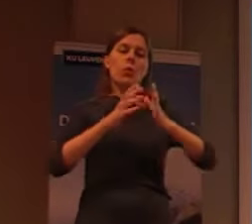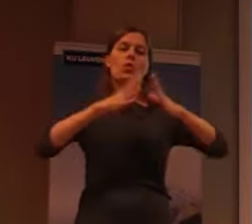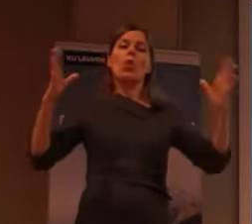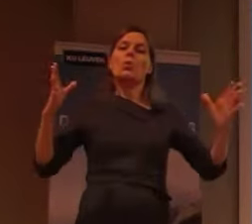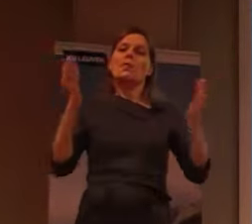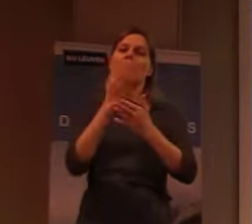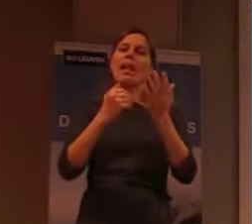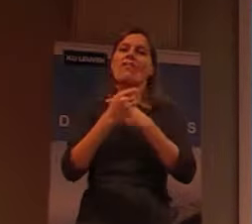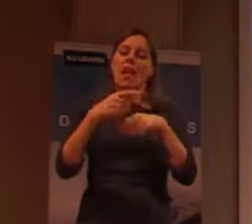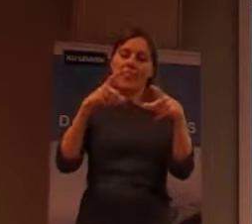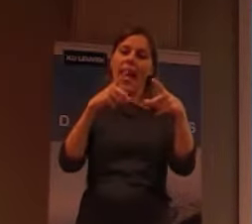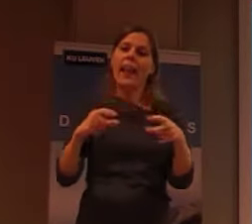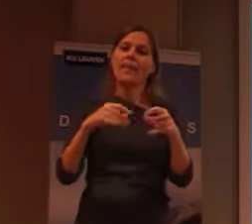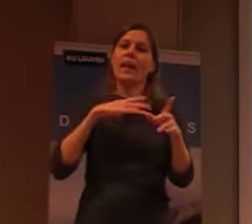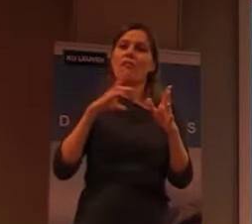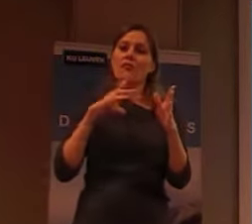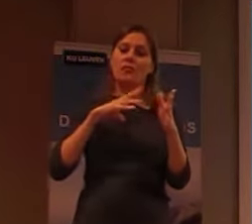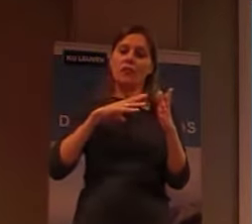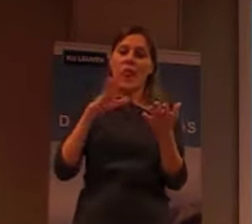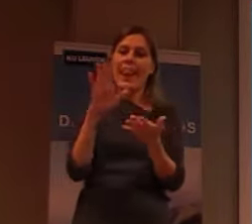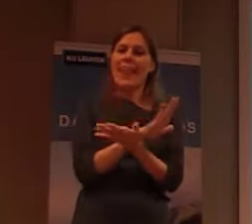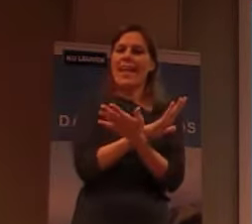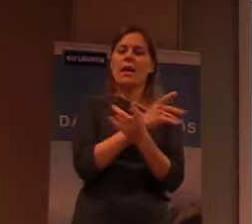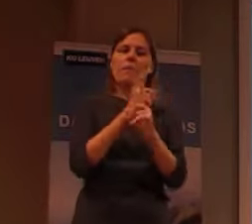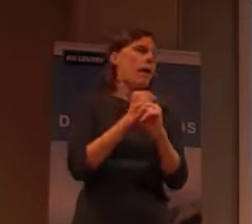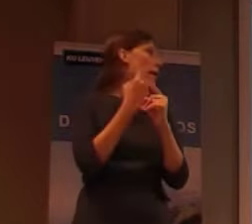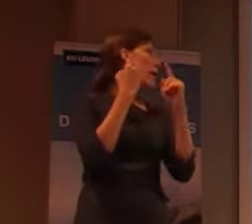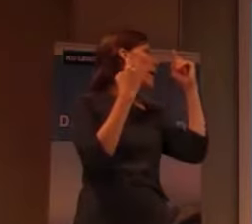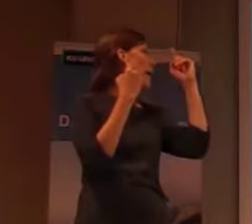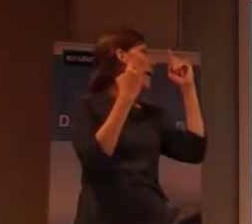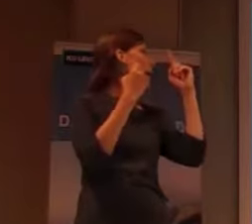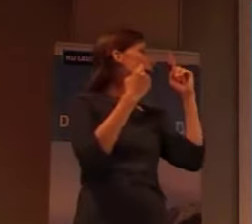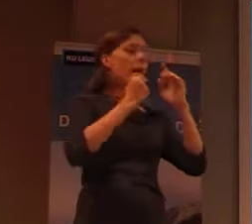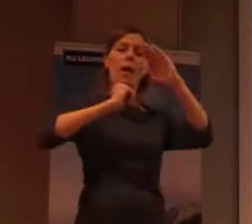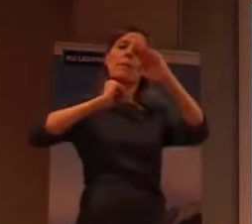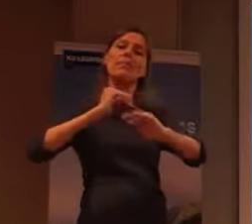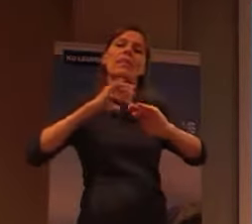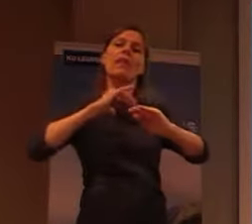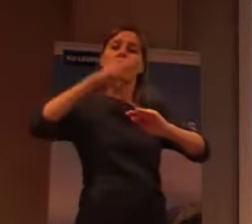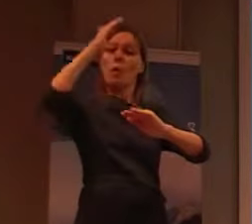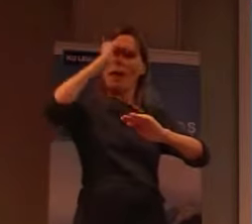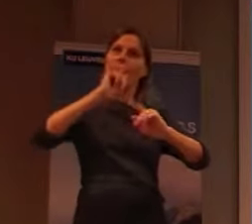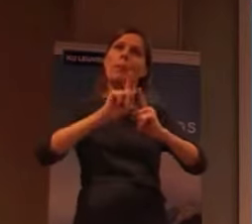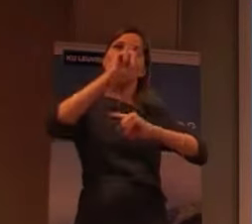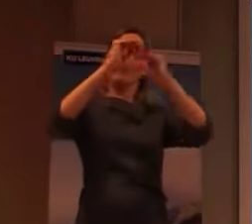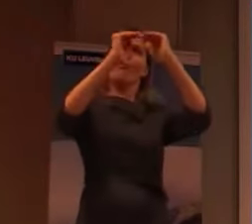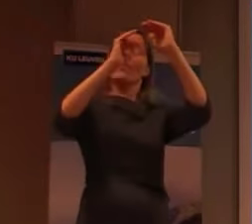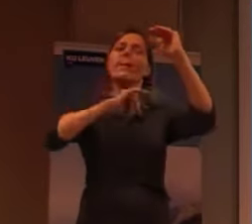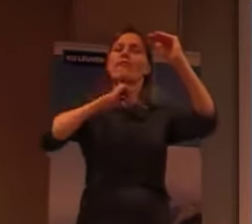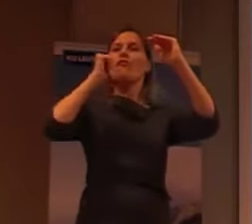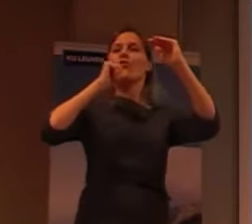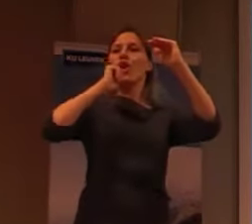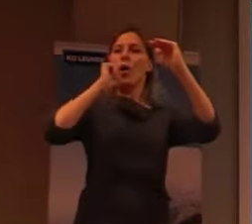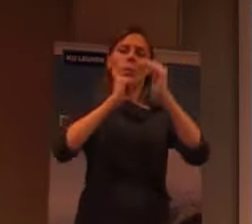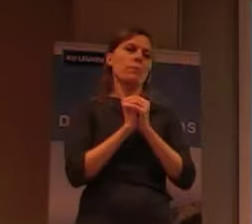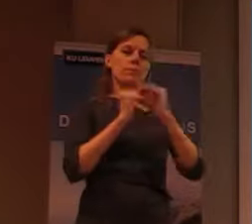was eigenlijk leeg. Maar dit was eigenlijk vooral de mannenafdeling. En dit was eigenlijk de vrouwenafdeling. En hier werd die